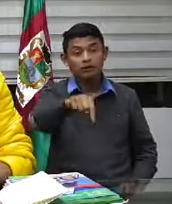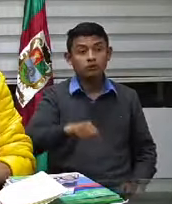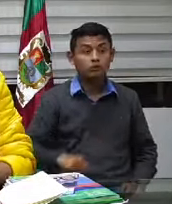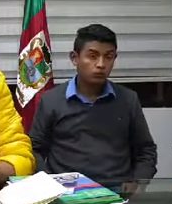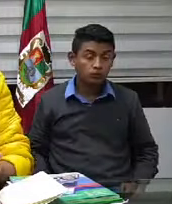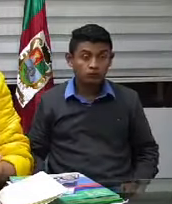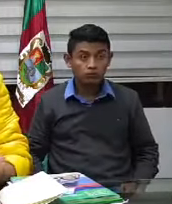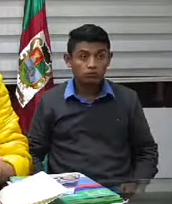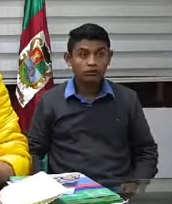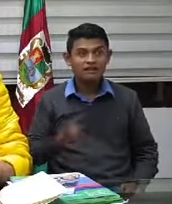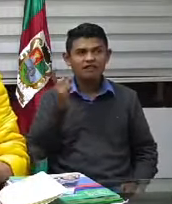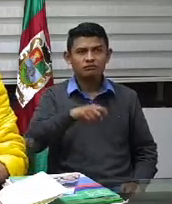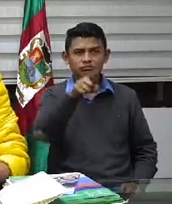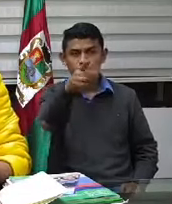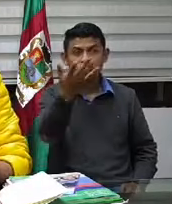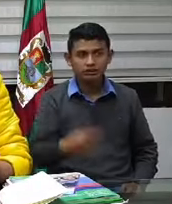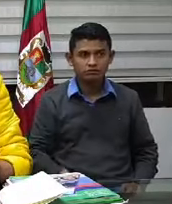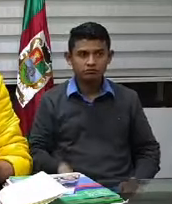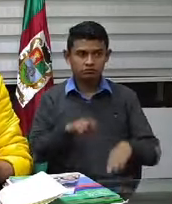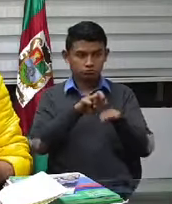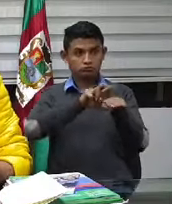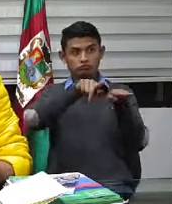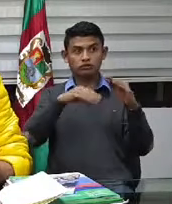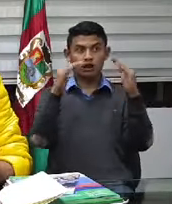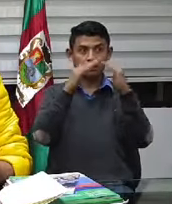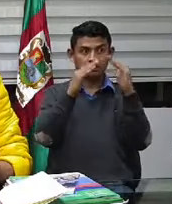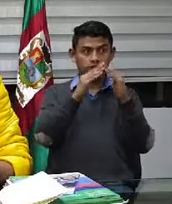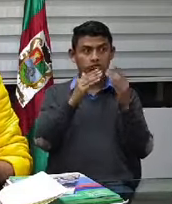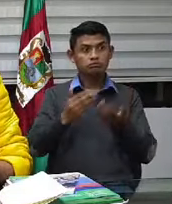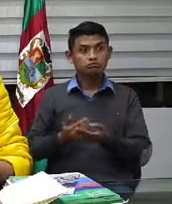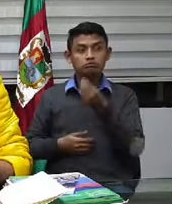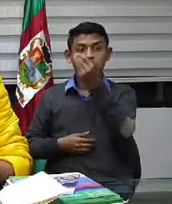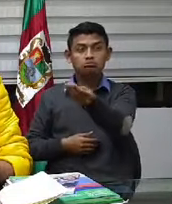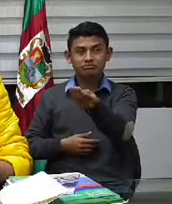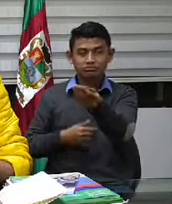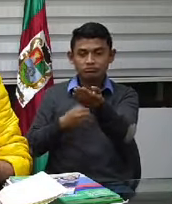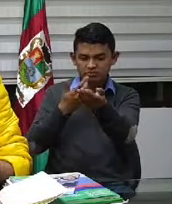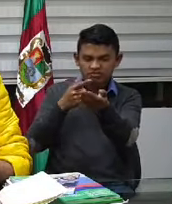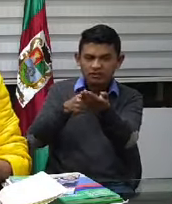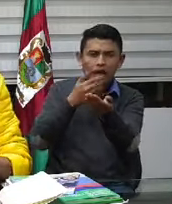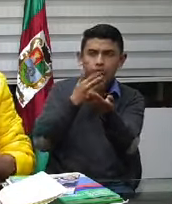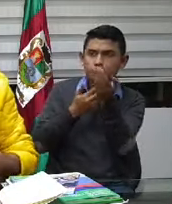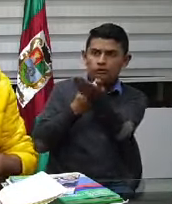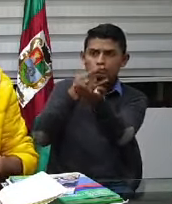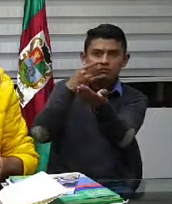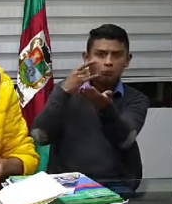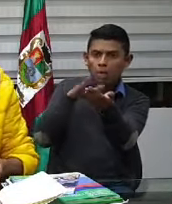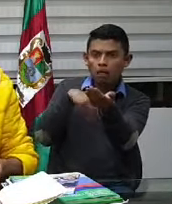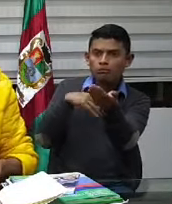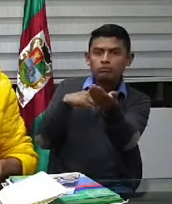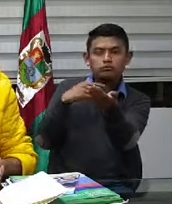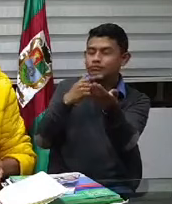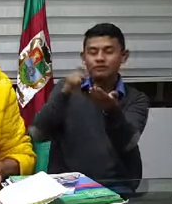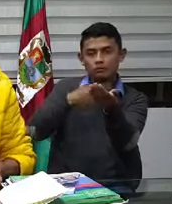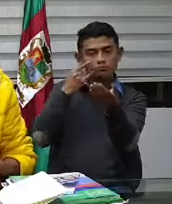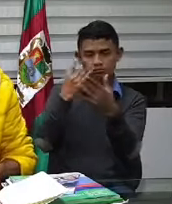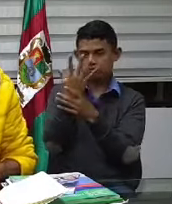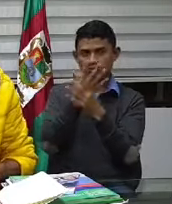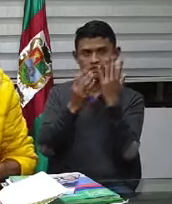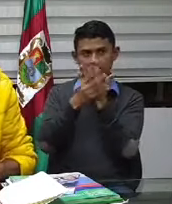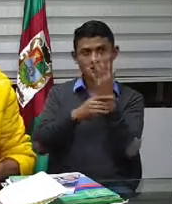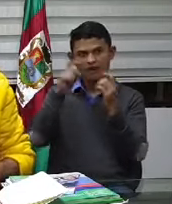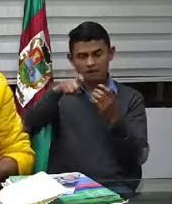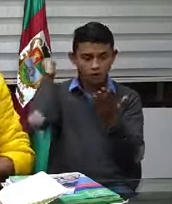sino los que lo están contratando hay que exigir hay que exigir ¿de acuerdo? entonces el pico el pico el perdón que queda